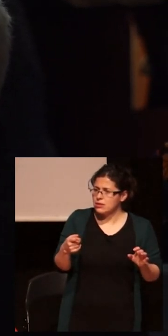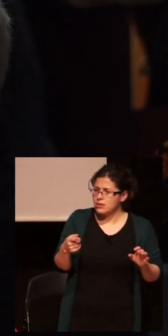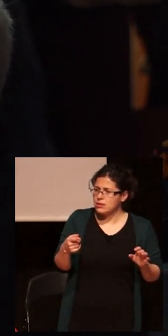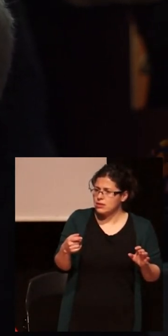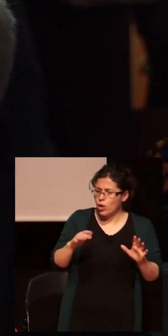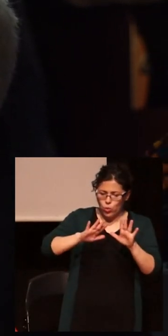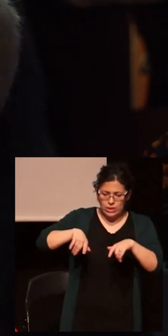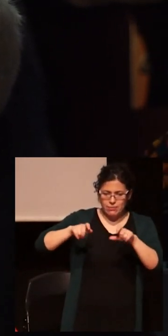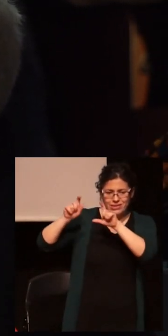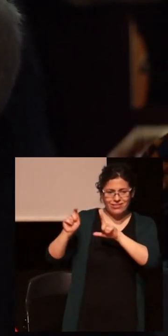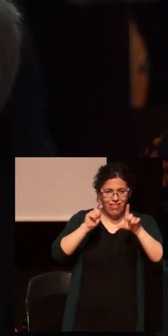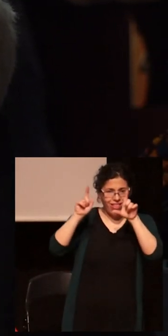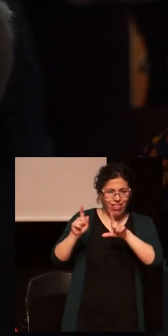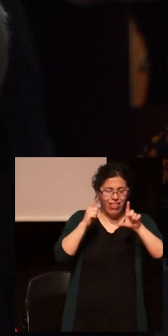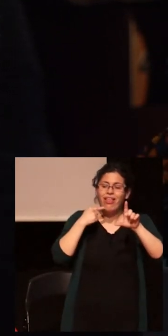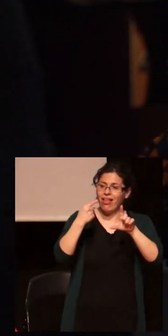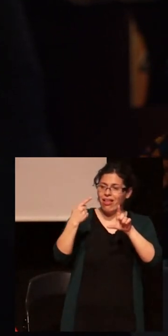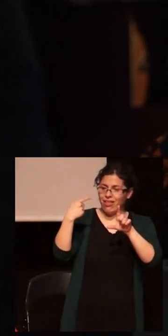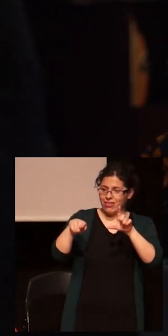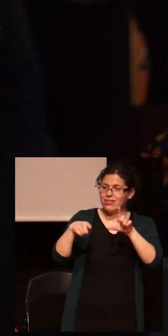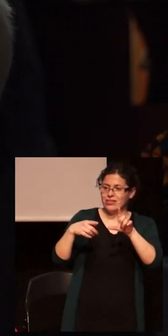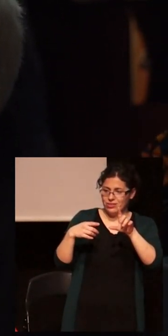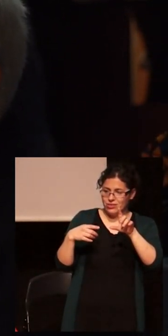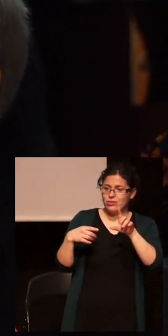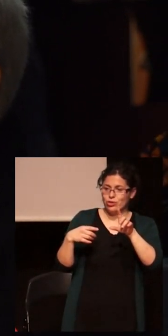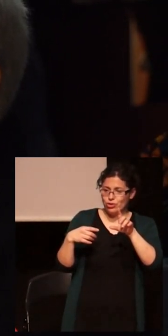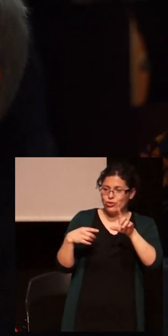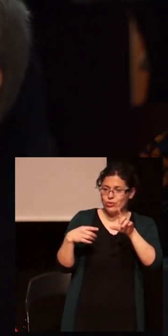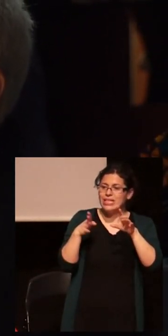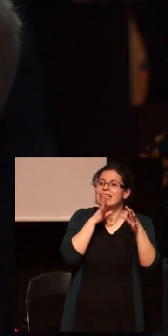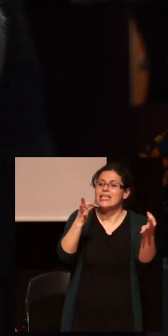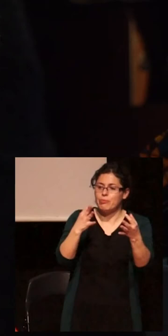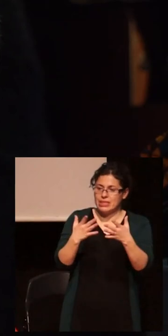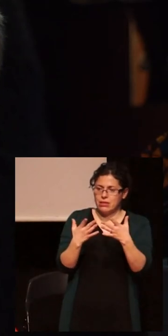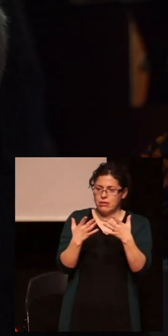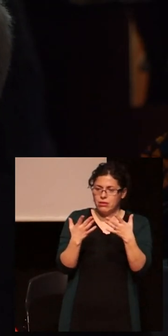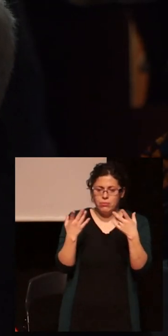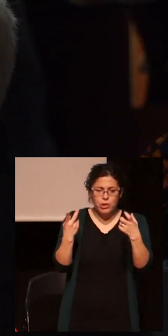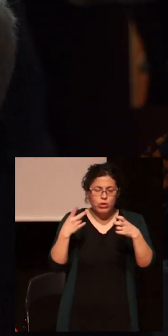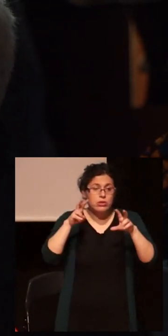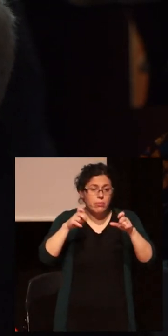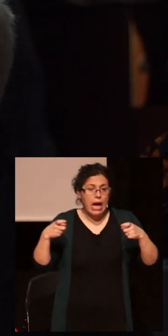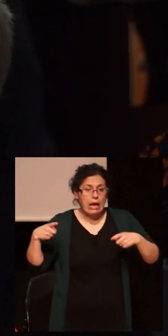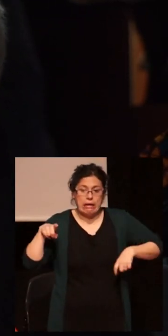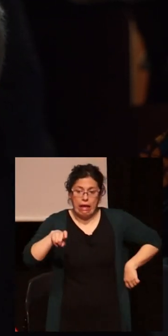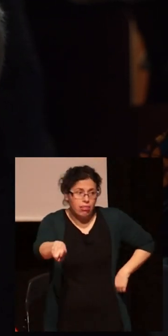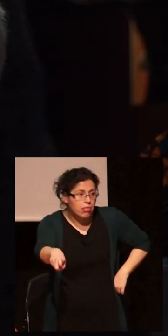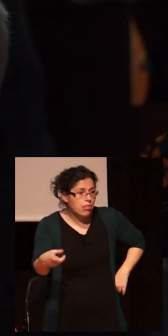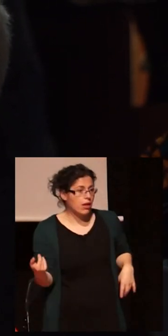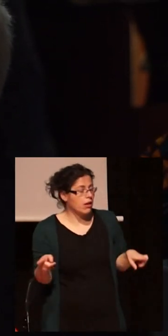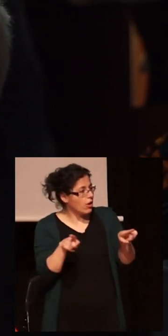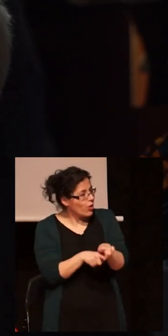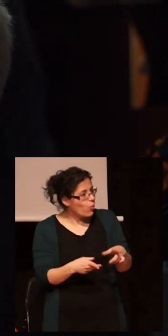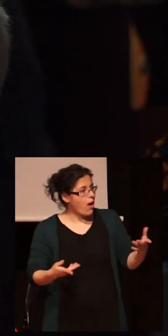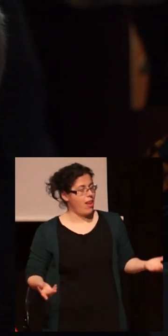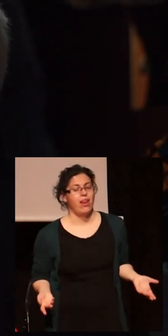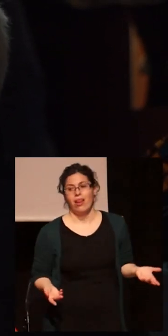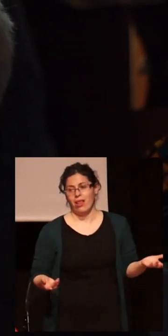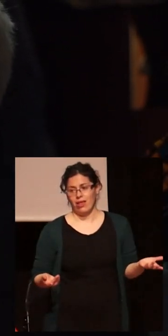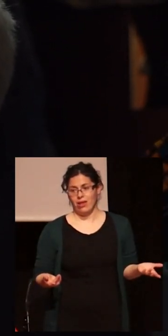últimas diapositivas con el tema del contexto de qué está pasando. Pero claro, qué está pasando con el cáncer y las personas con VIH, qué están pasando